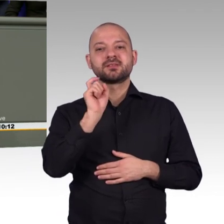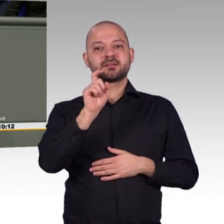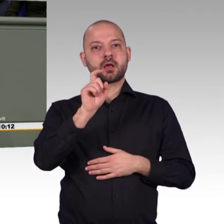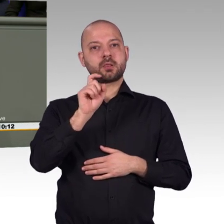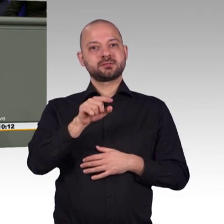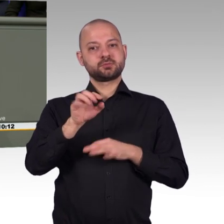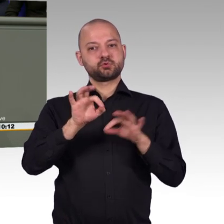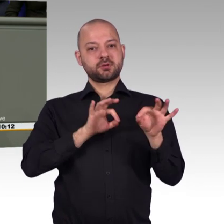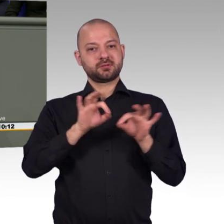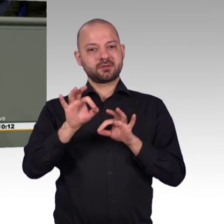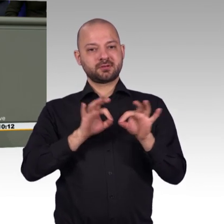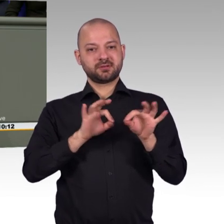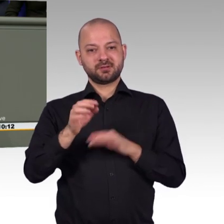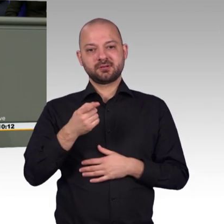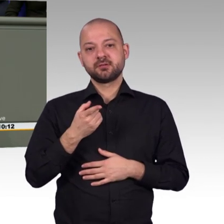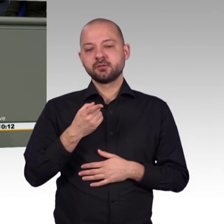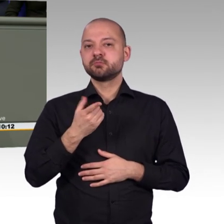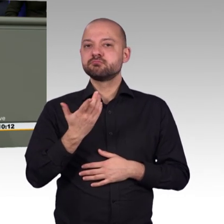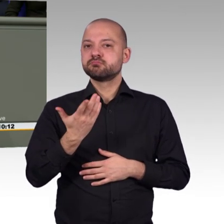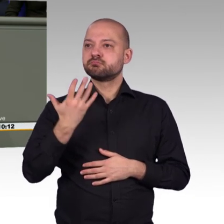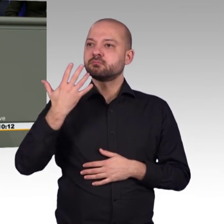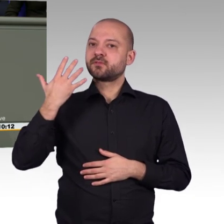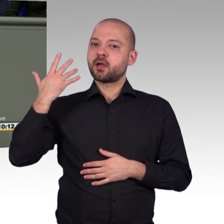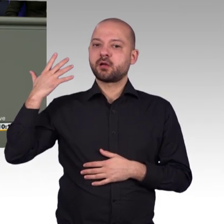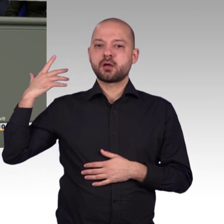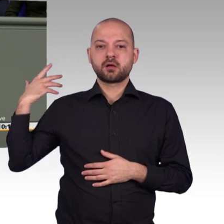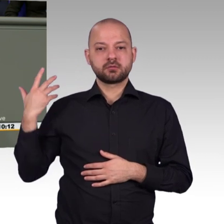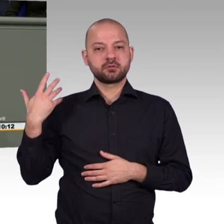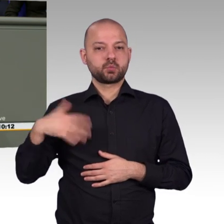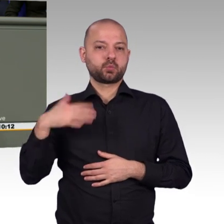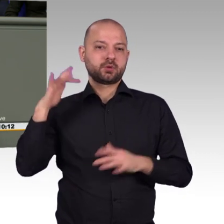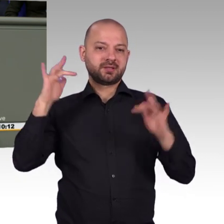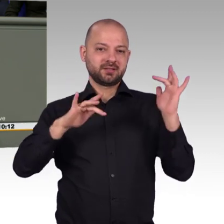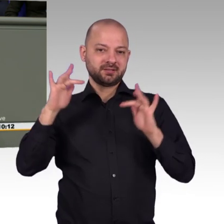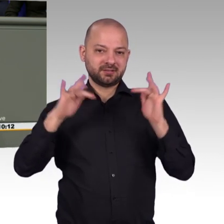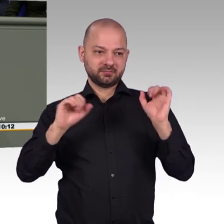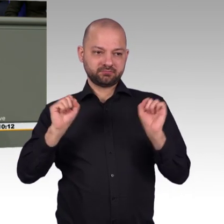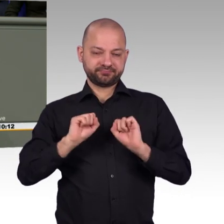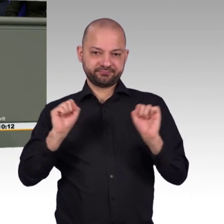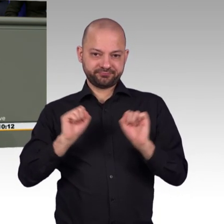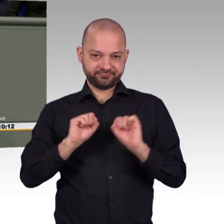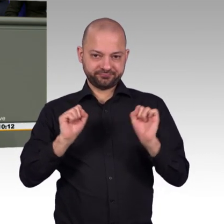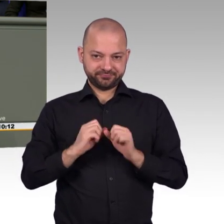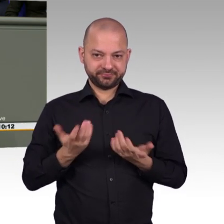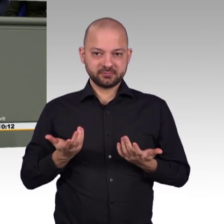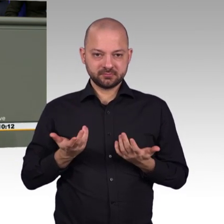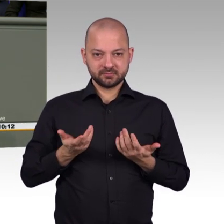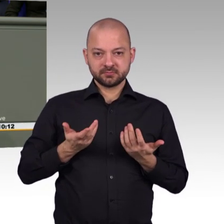die vor sich hin werkeln, ohne ganzheitliche Verantwortung. Was wirklich fehlt, ist ein Digitalministerium. Die